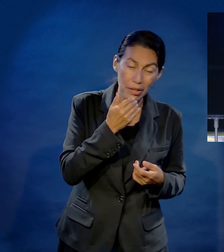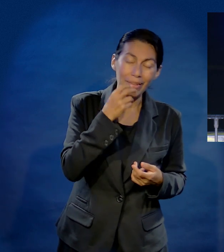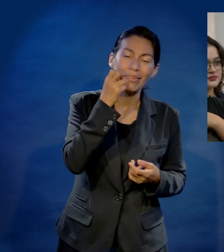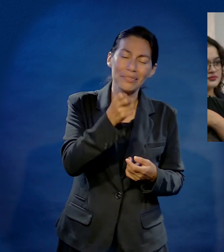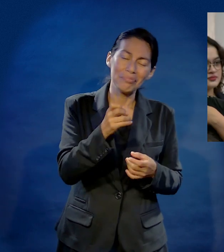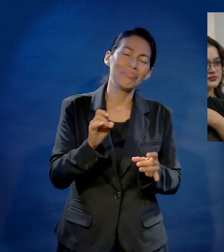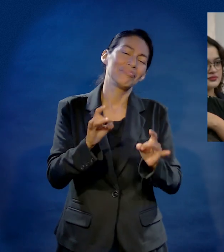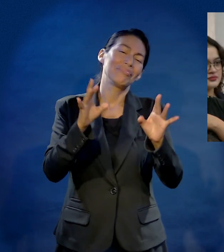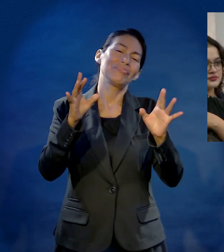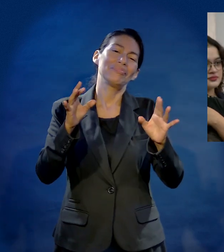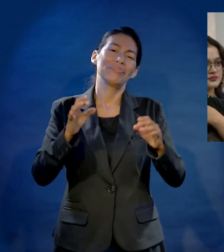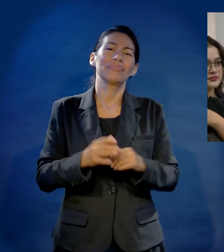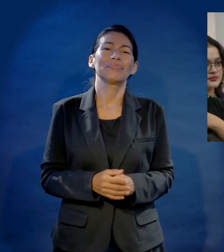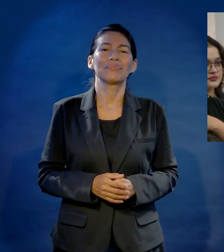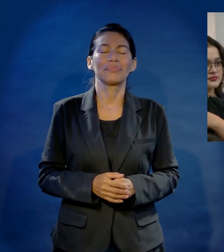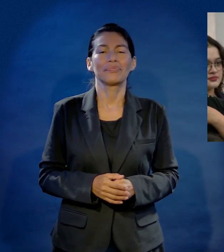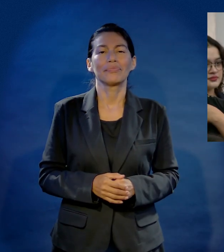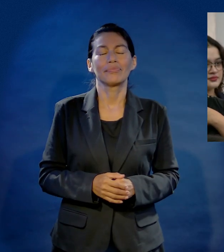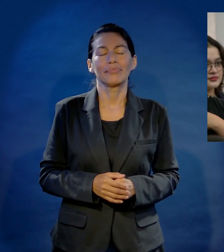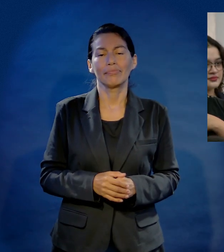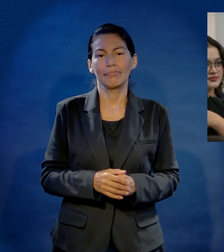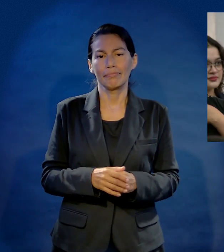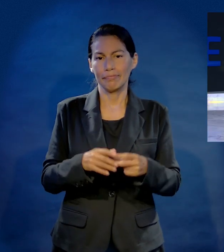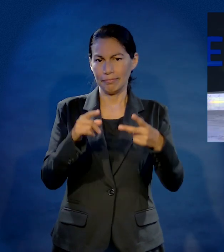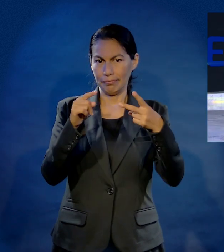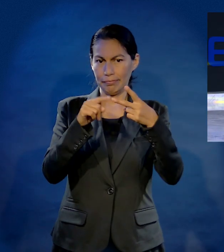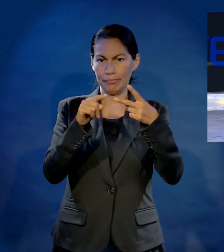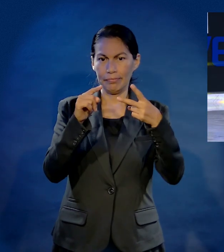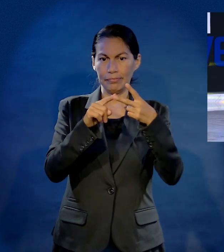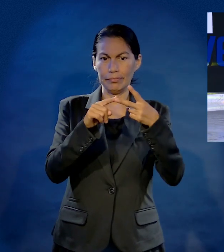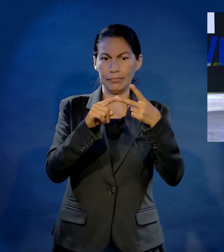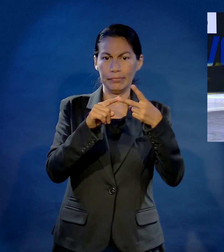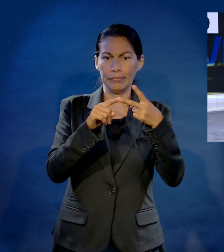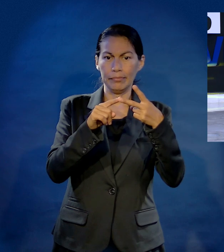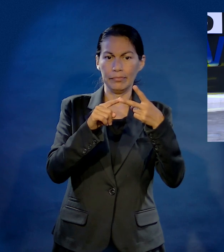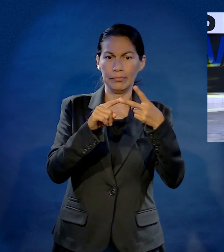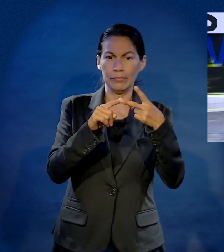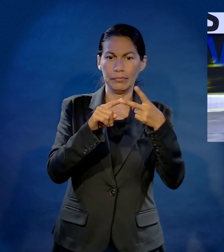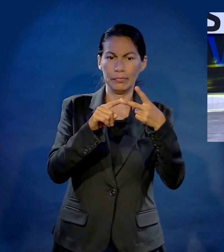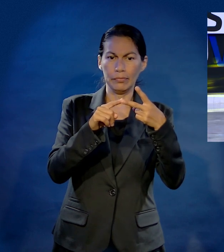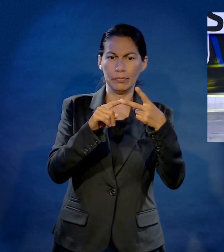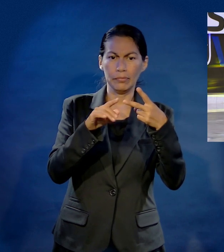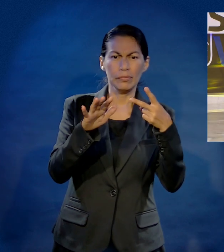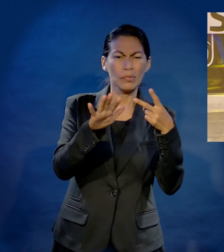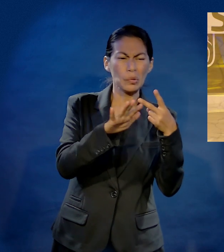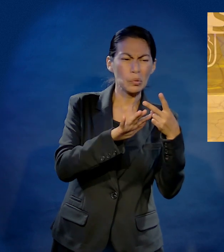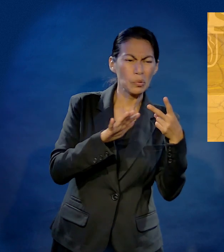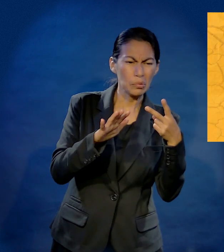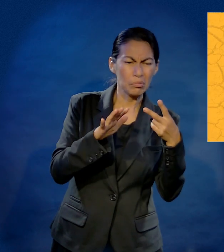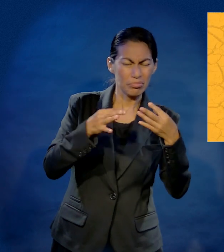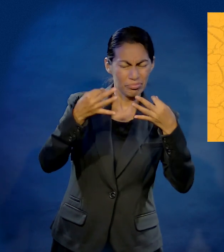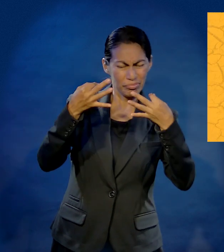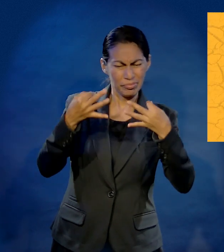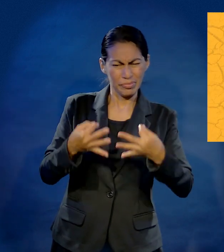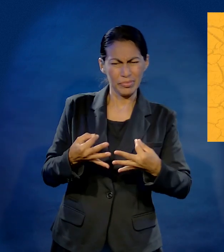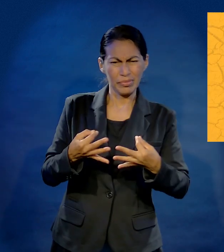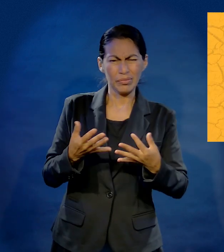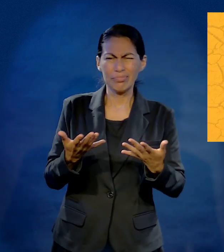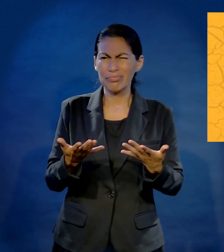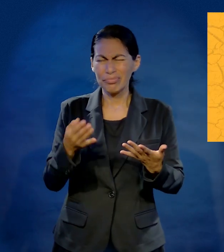Asegúrate de eso. Ahora, segundo principio esta mañana. inicia desde una plataforma racional correcta.